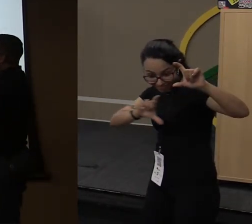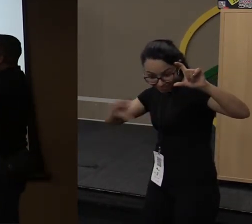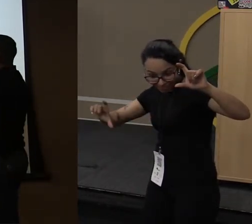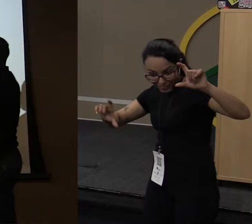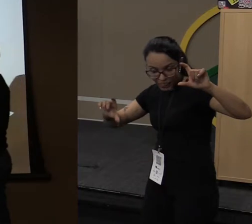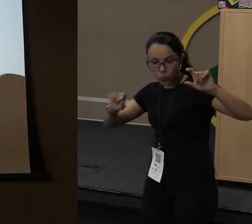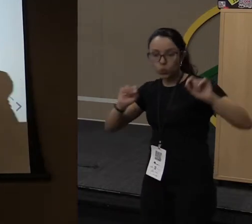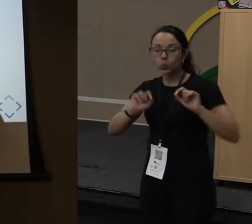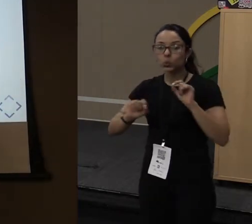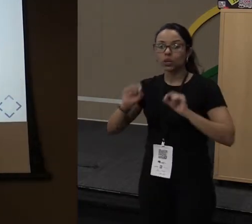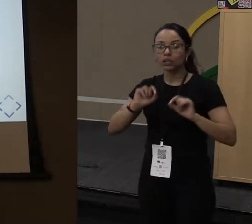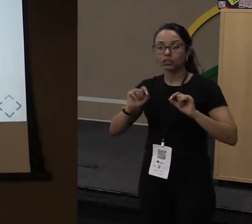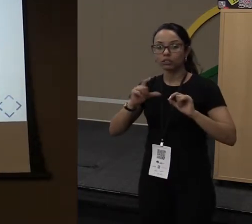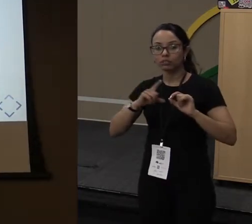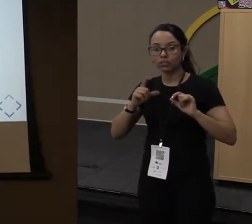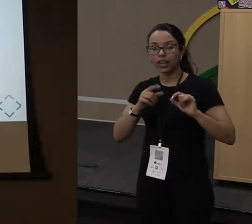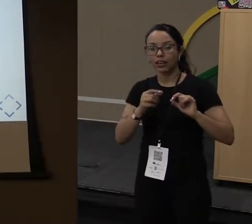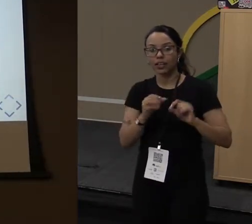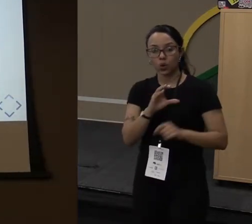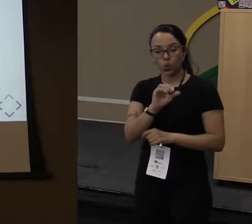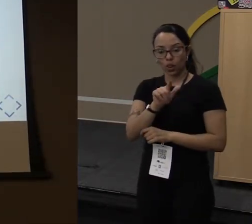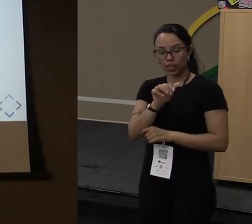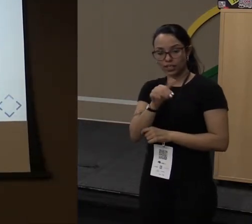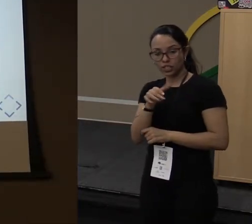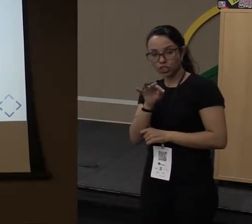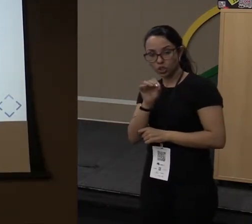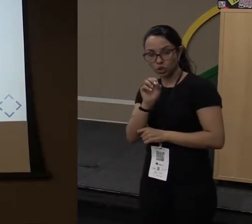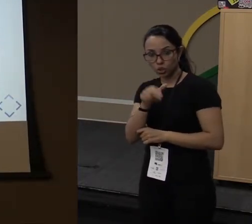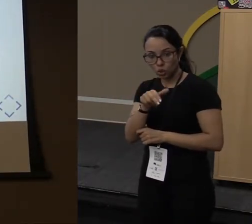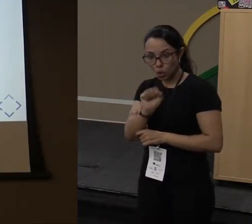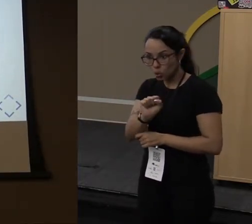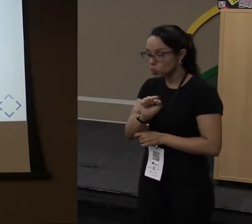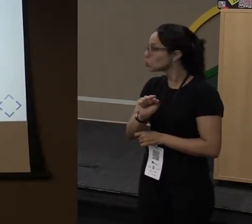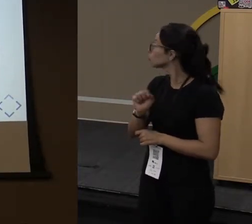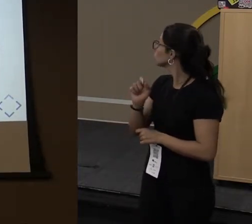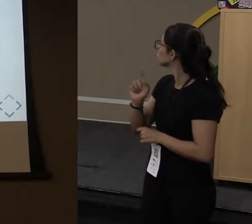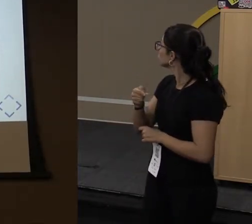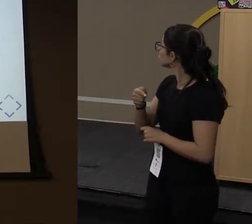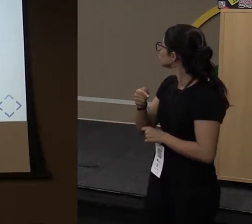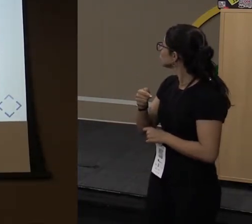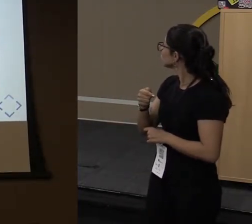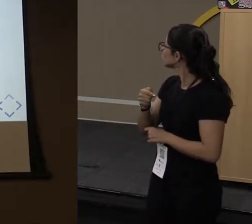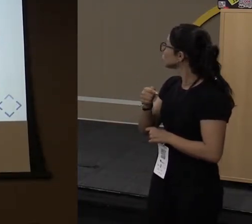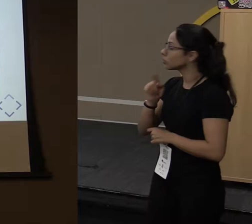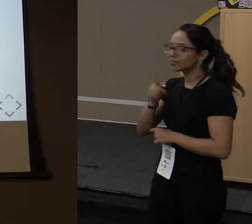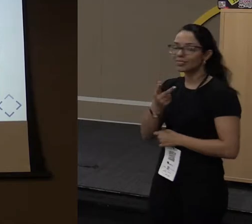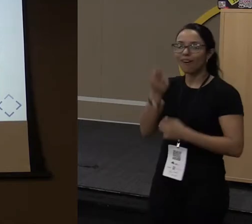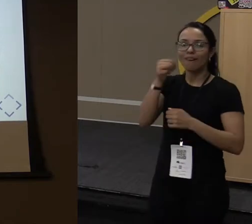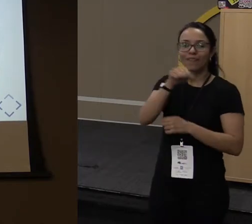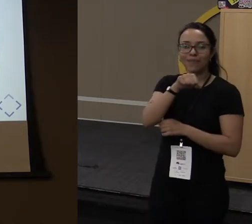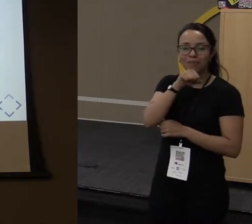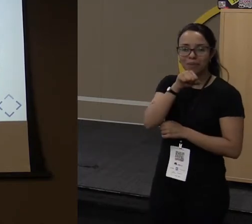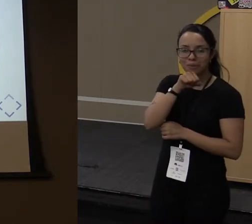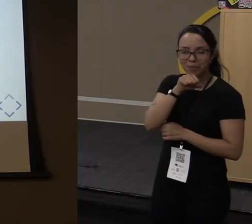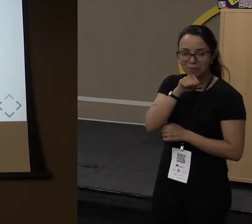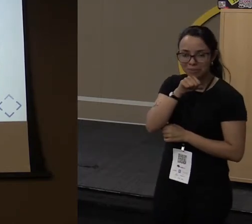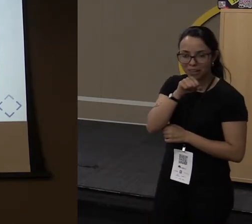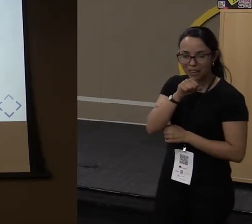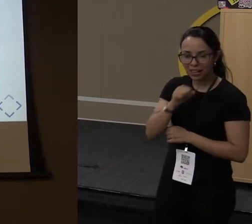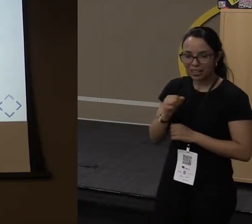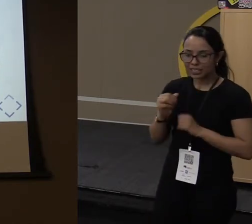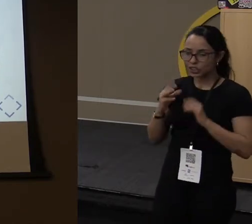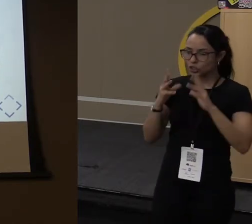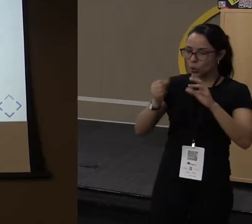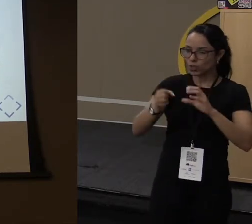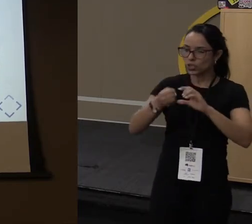uma collections.sort, que é uma interface, a mãe de todas as coleções